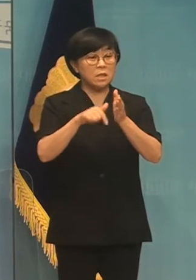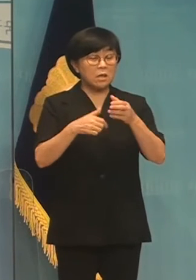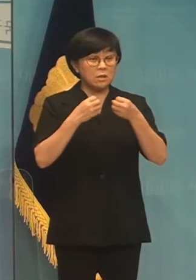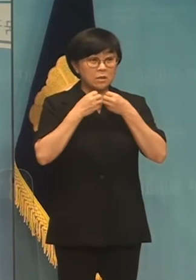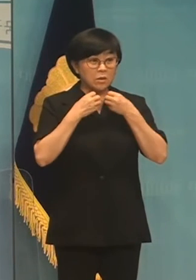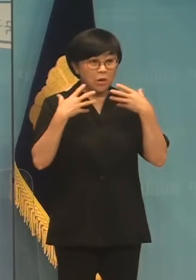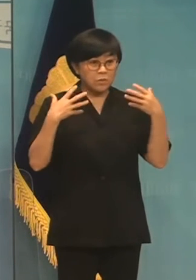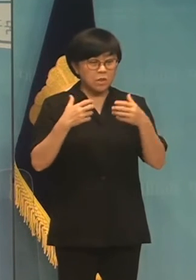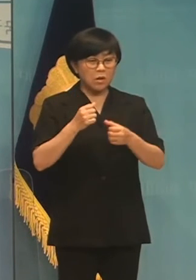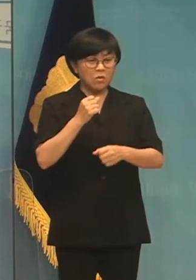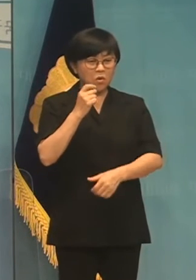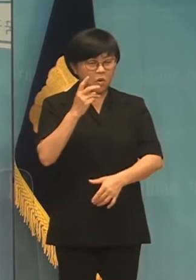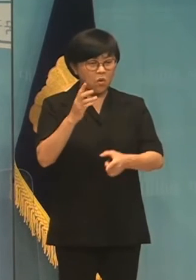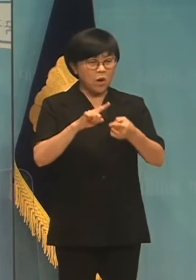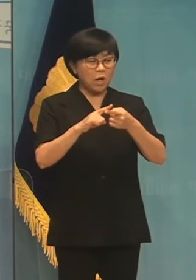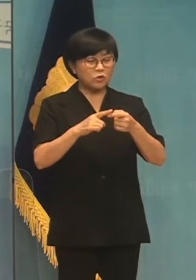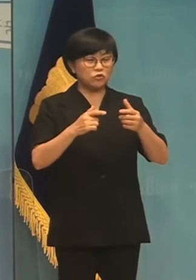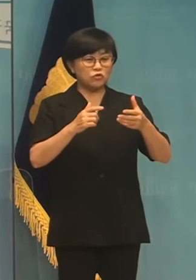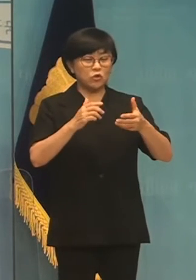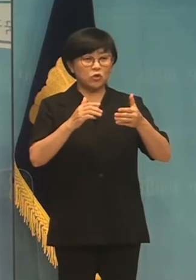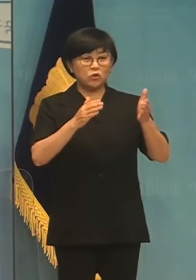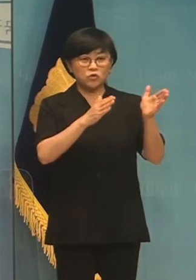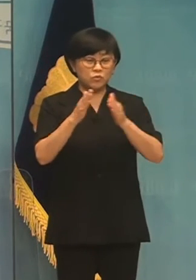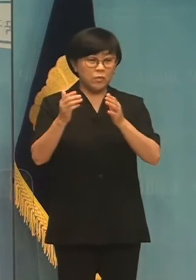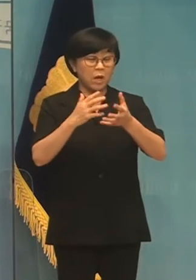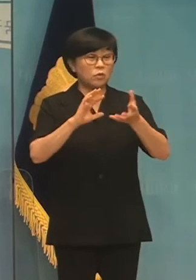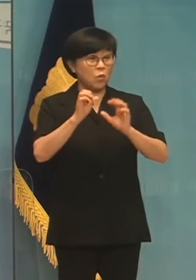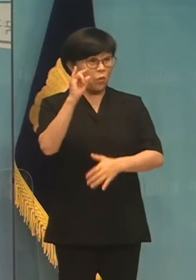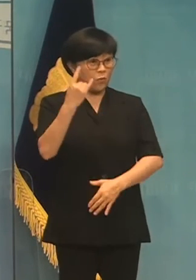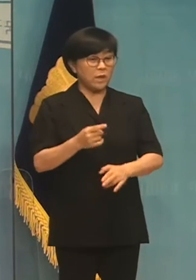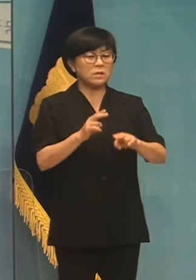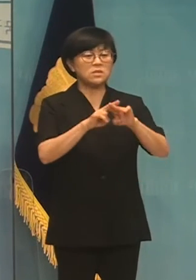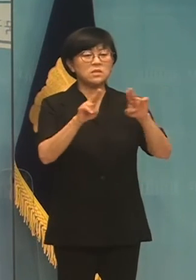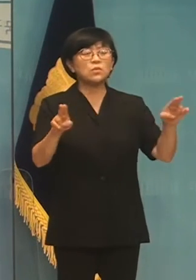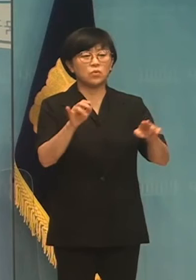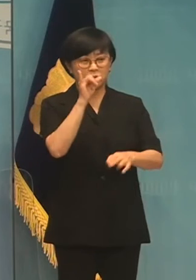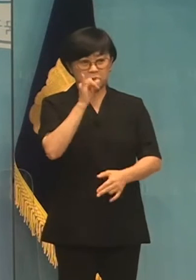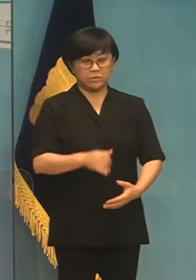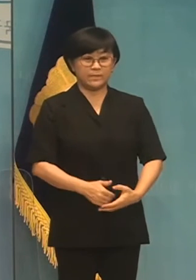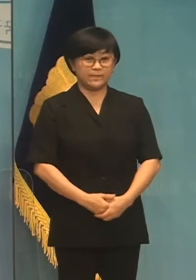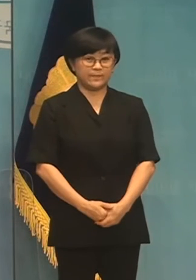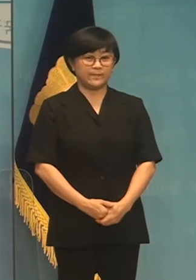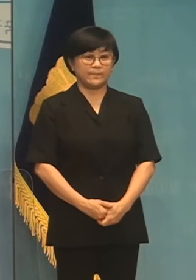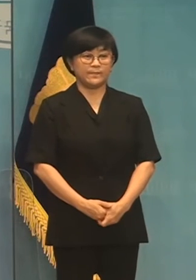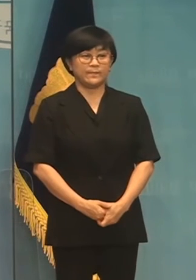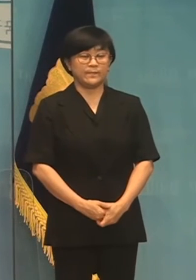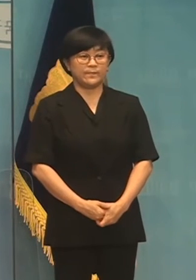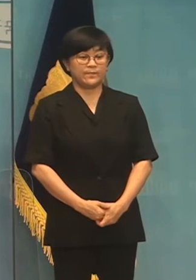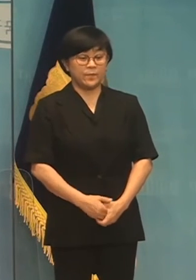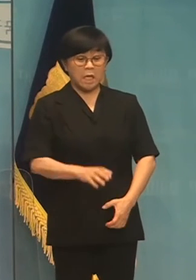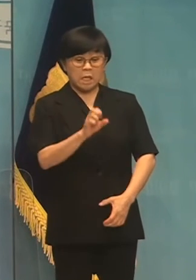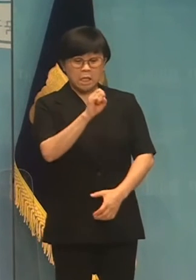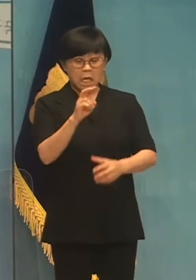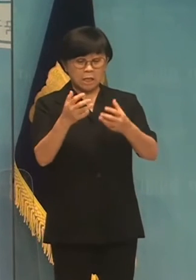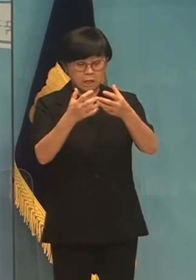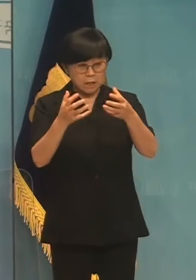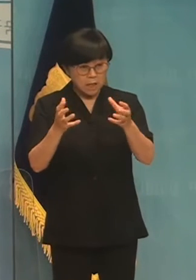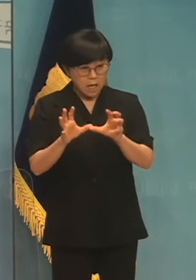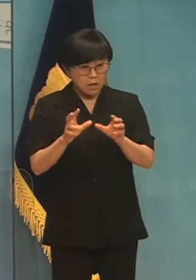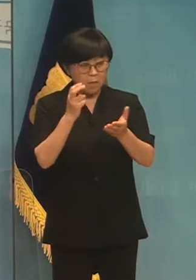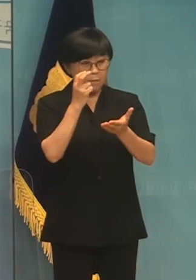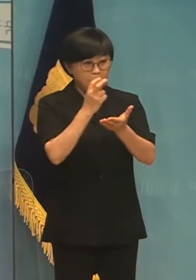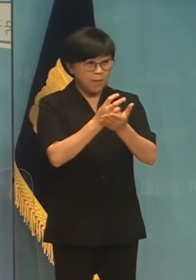수개월간 준비한 토론회를 취소하기에 이르렀습니다. 야당은 아예